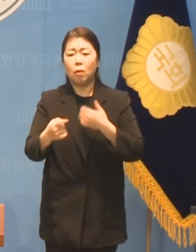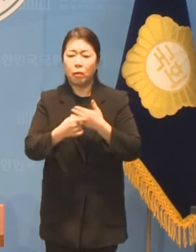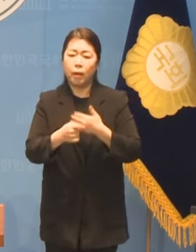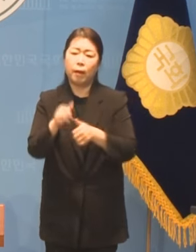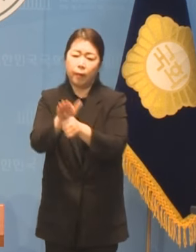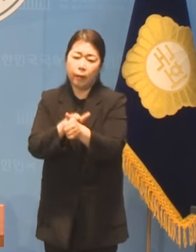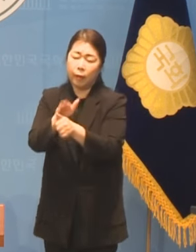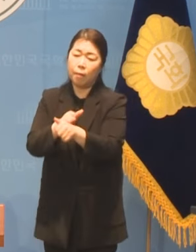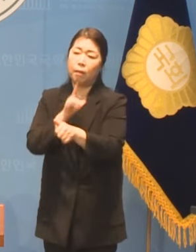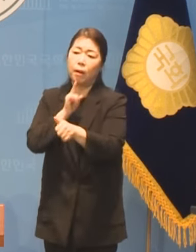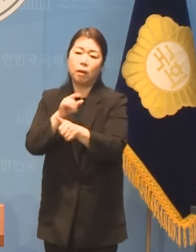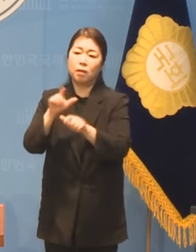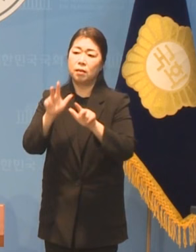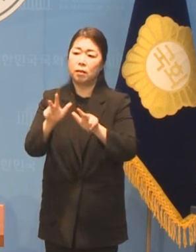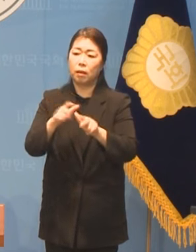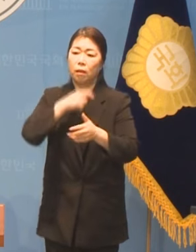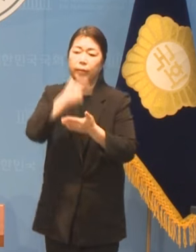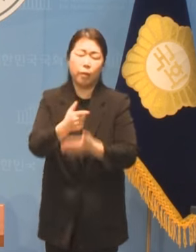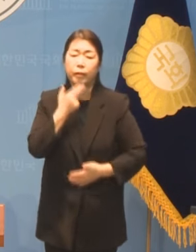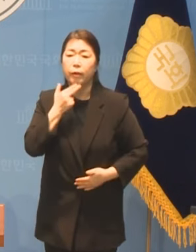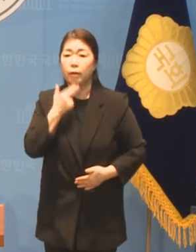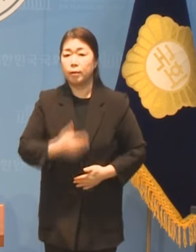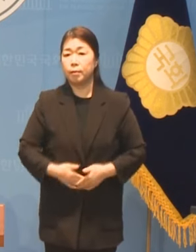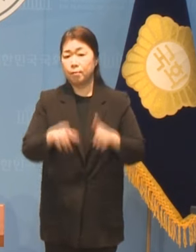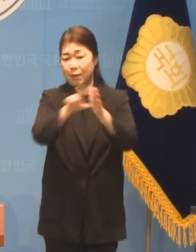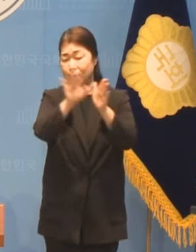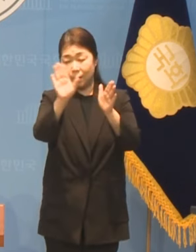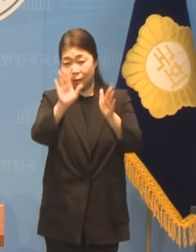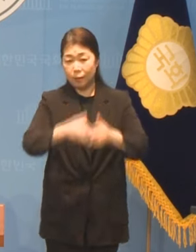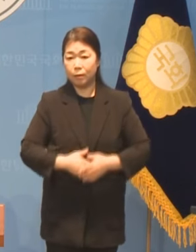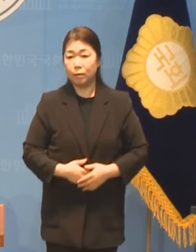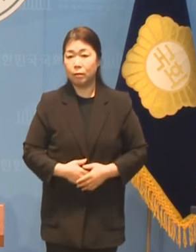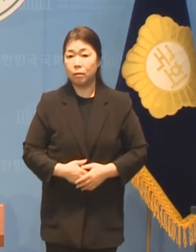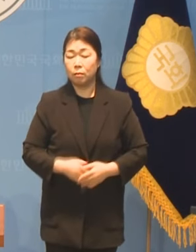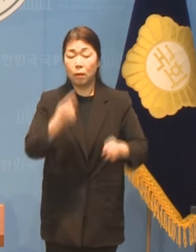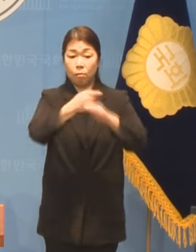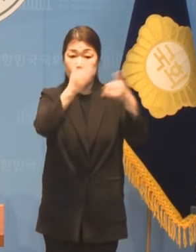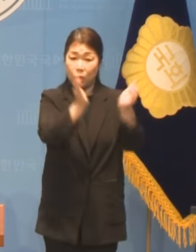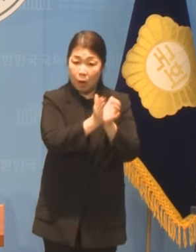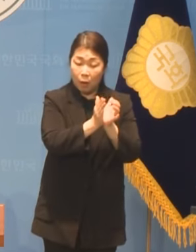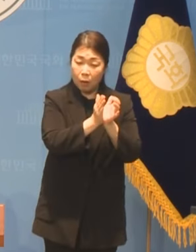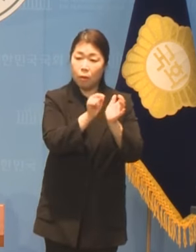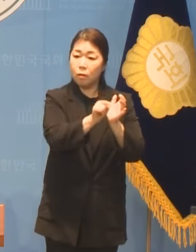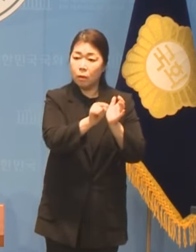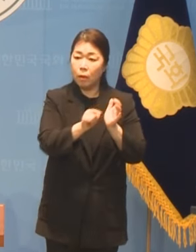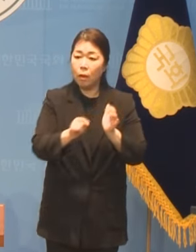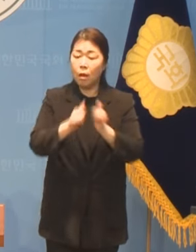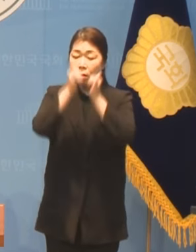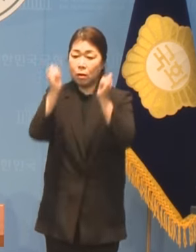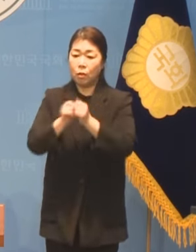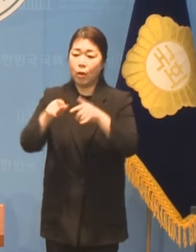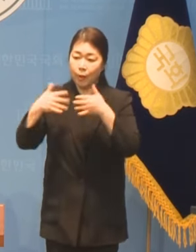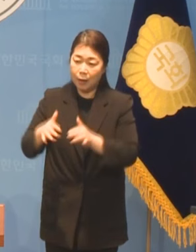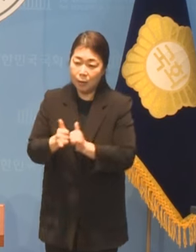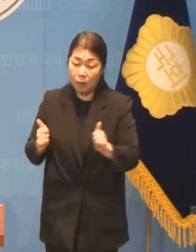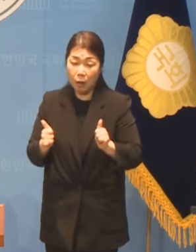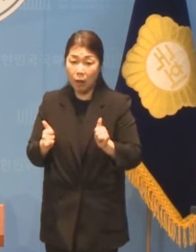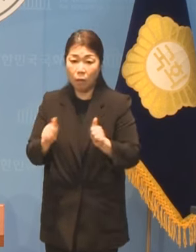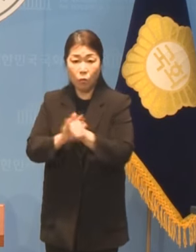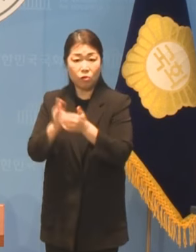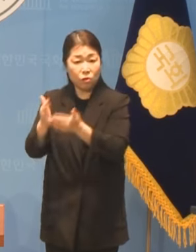껍데기뿐인 민주주의를 들고 민주당이 사회적 약자와 함께하는 정당이라는 위선에 동참하지 않겠습니다